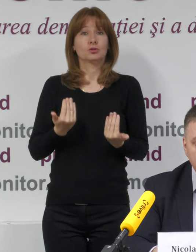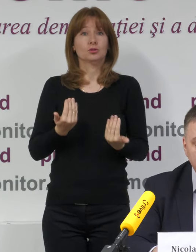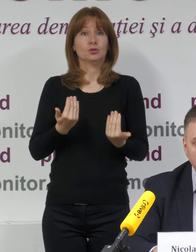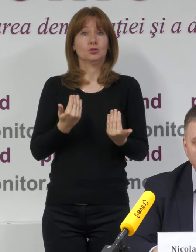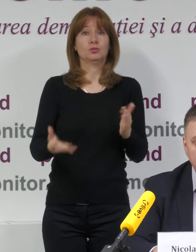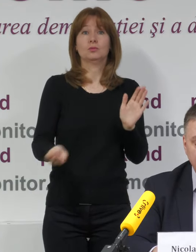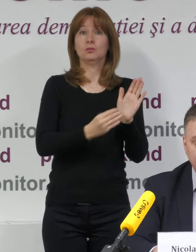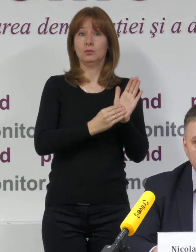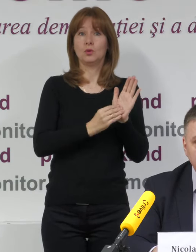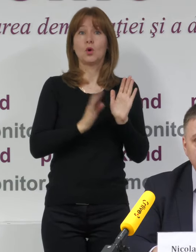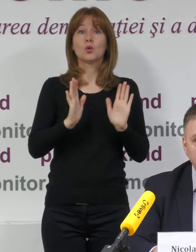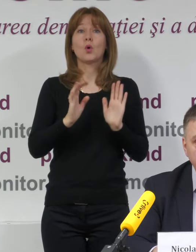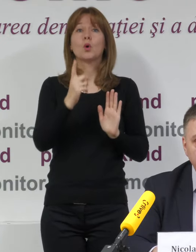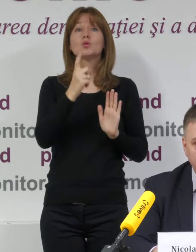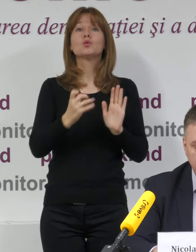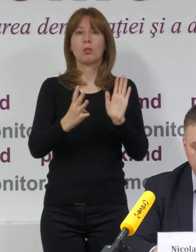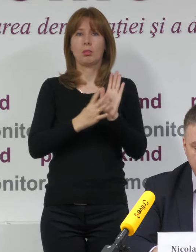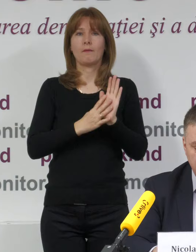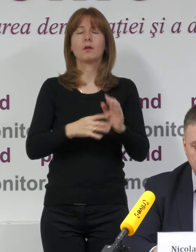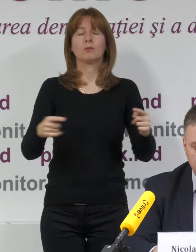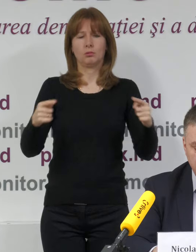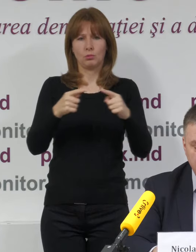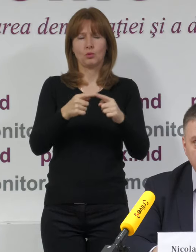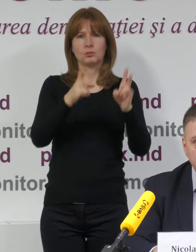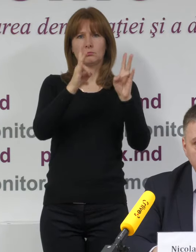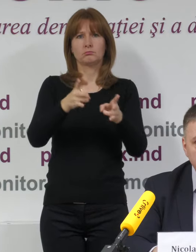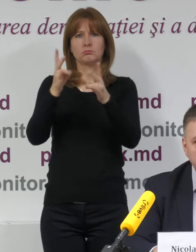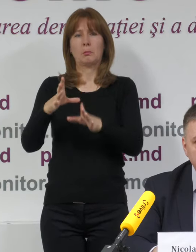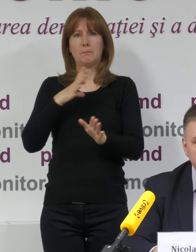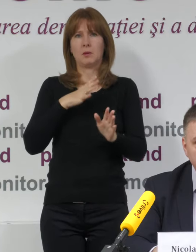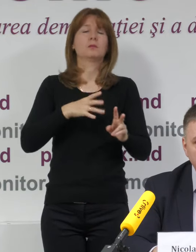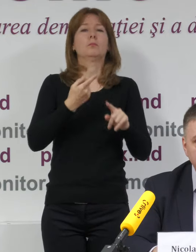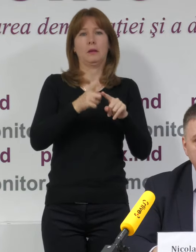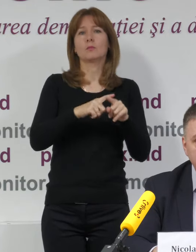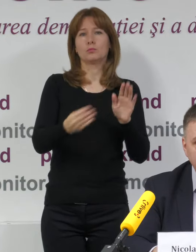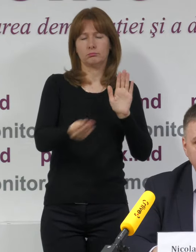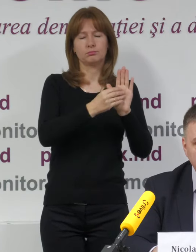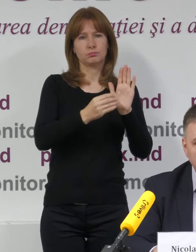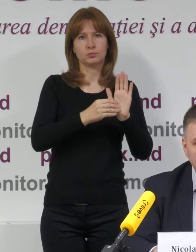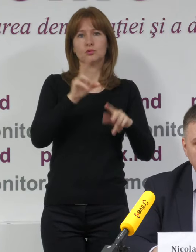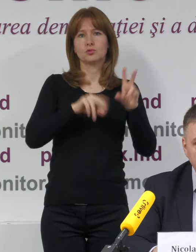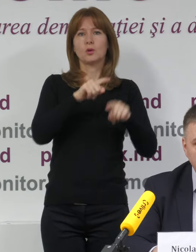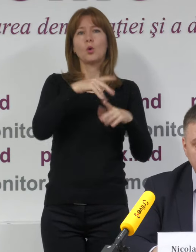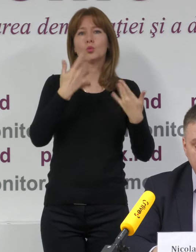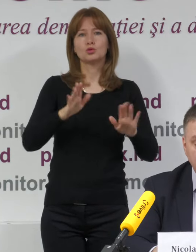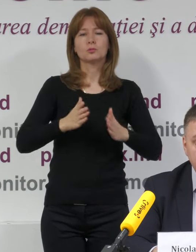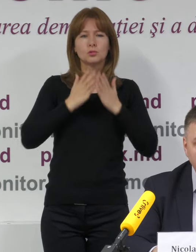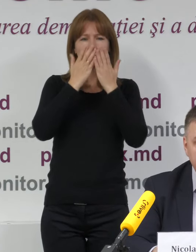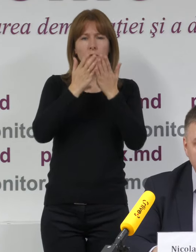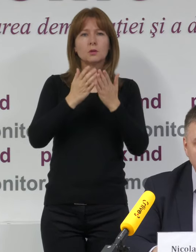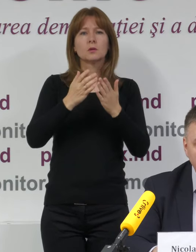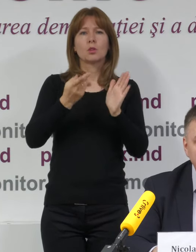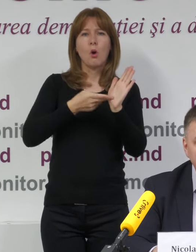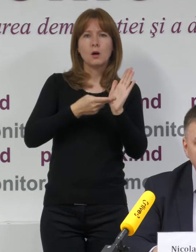incluse 109 incidente confirmate. Deci, din 141 prelucrate incidente sau